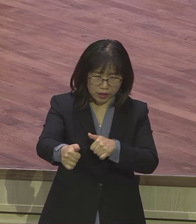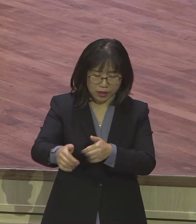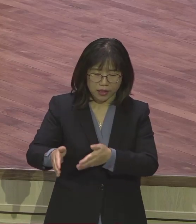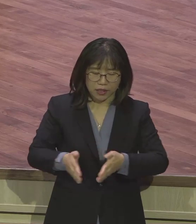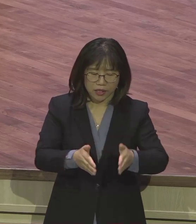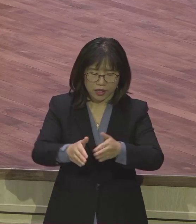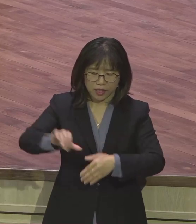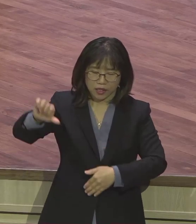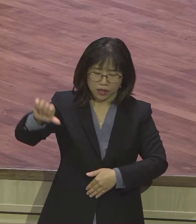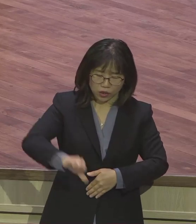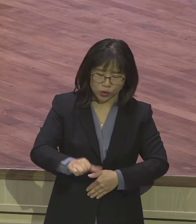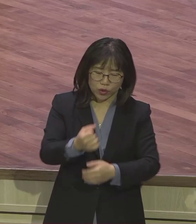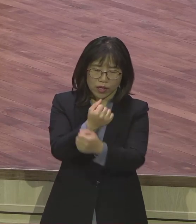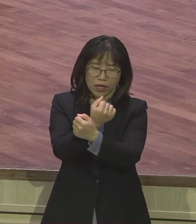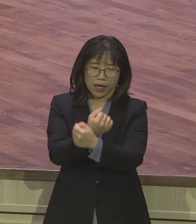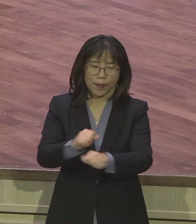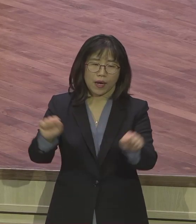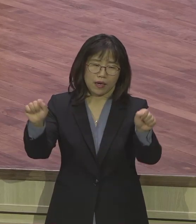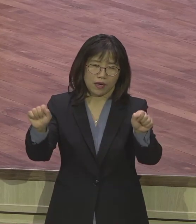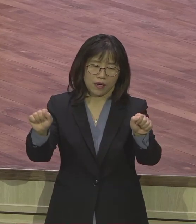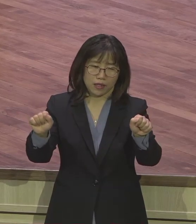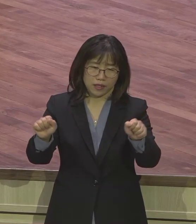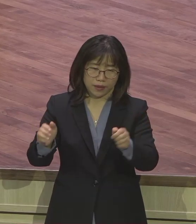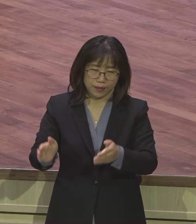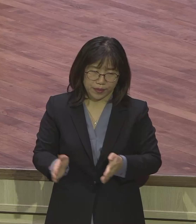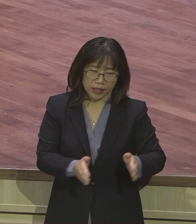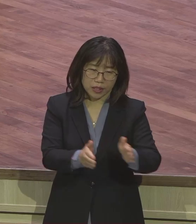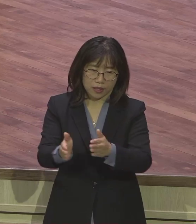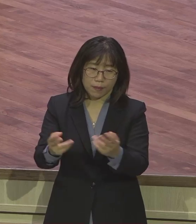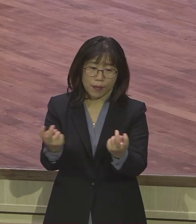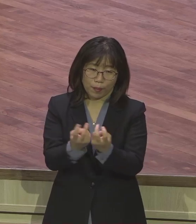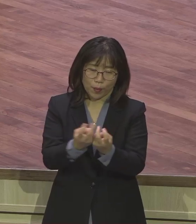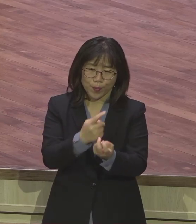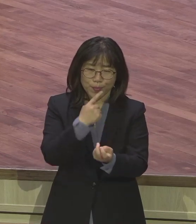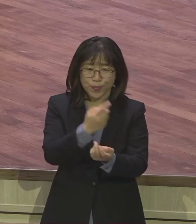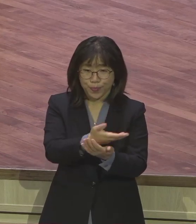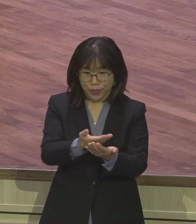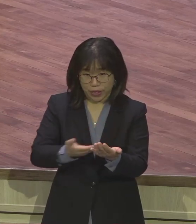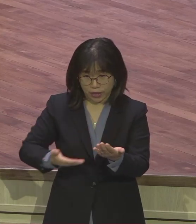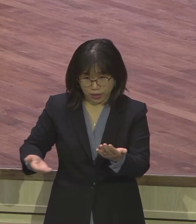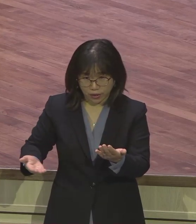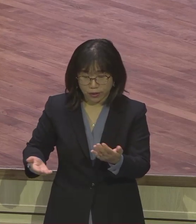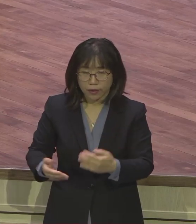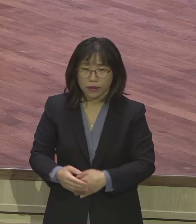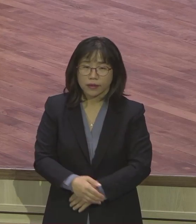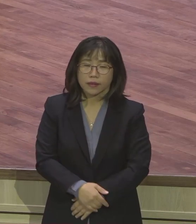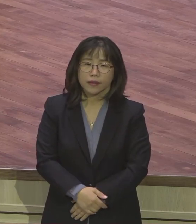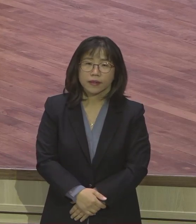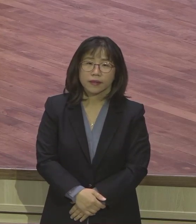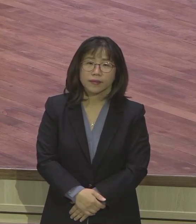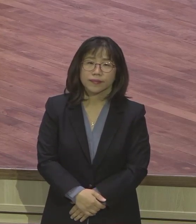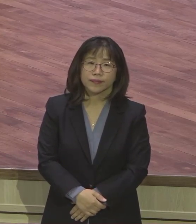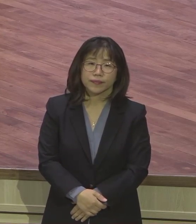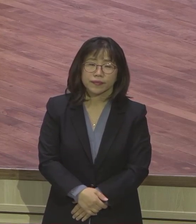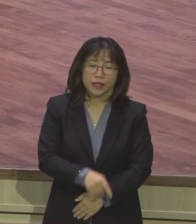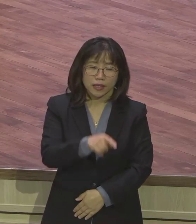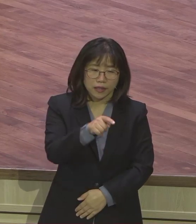유일한 비밀. 피예요. 피. 예수 보일의 피. 아멘. 그 예수의 피가 아니면